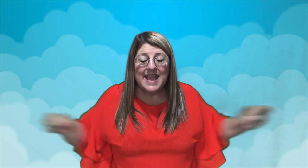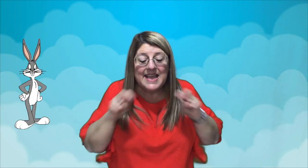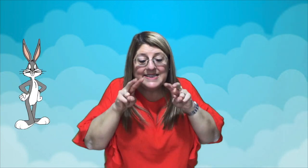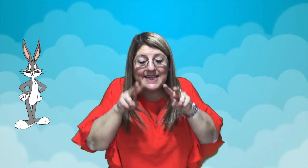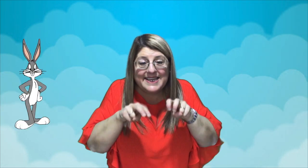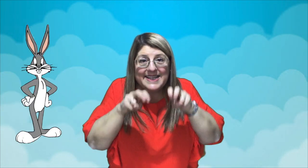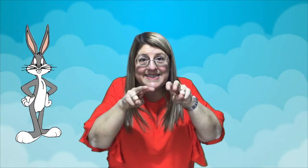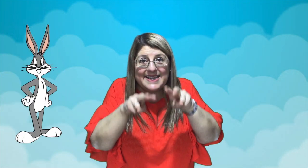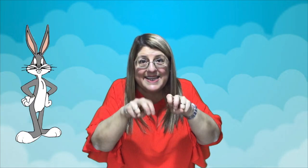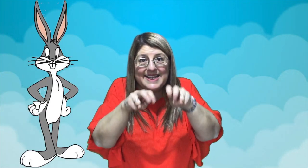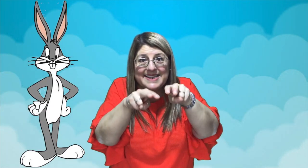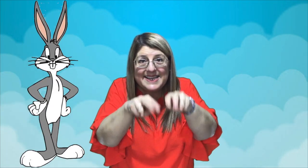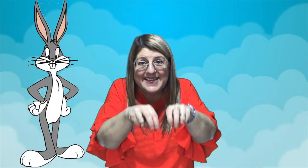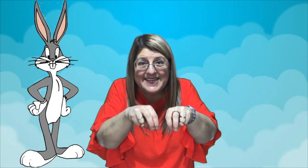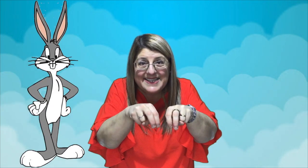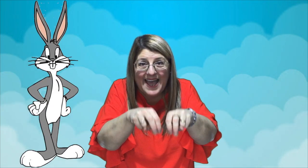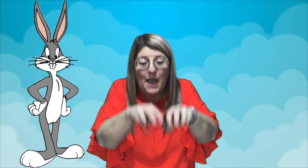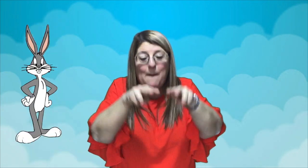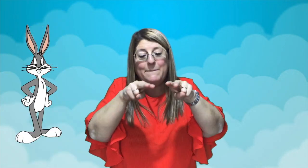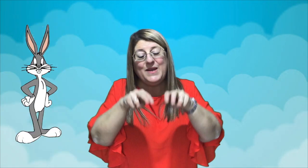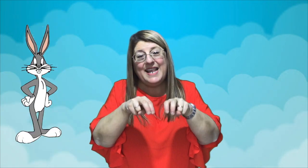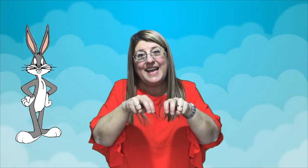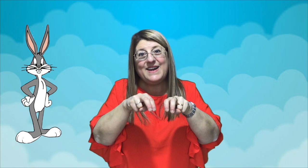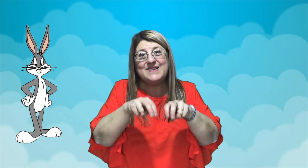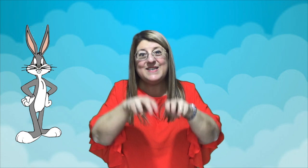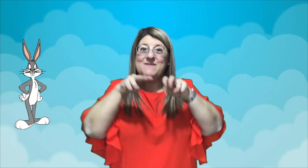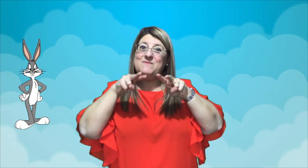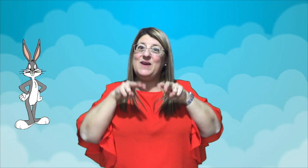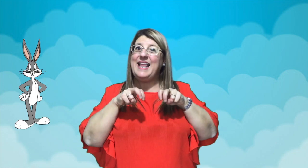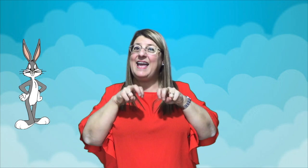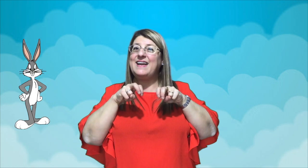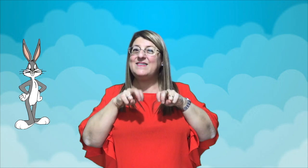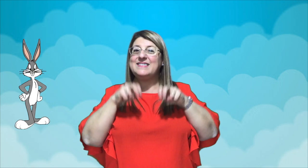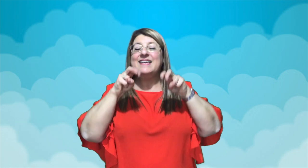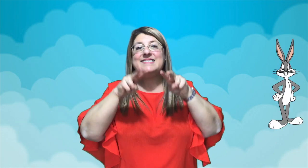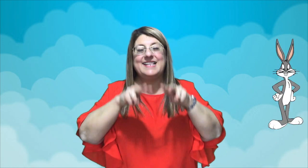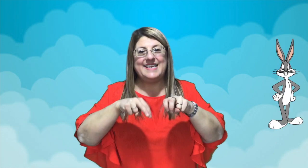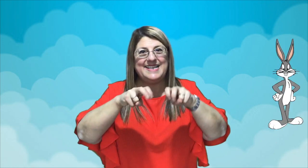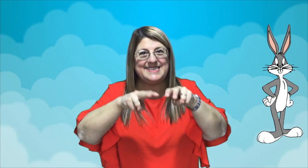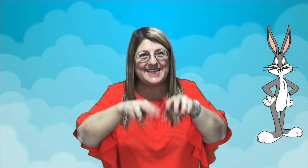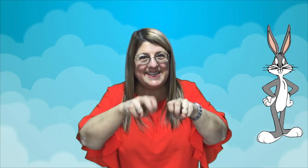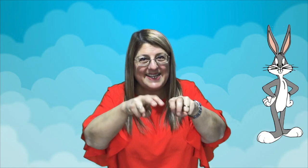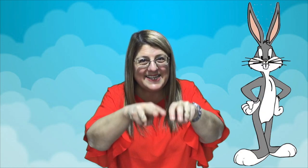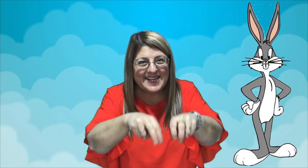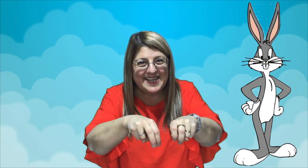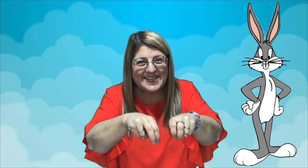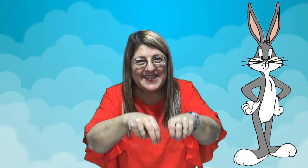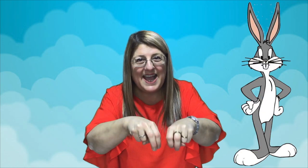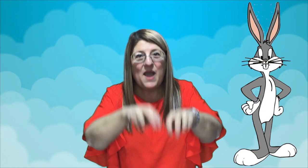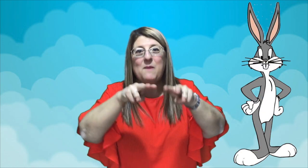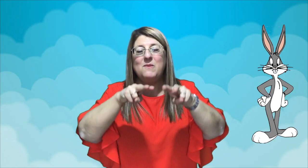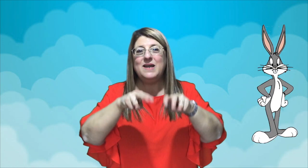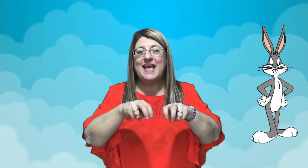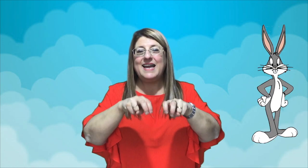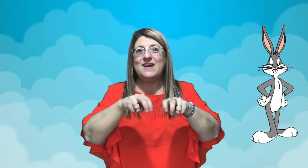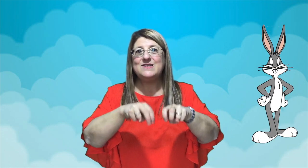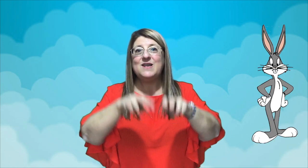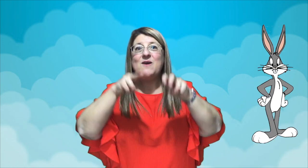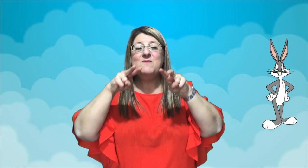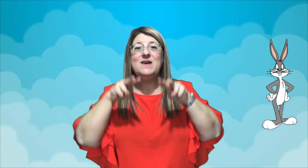Cerquita, cerquita, cerquita, muy lejos, muy lejos. Cerquita, cerquita, cerquita, muy lejos, muy